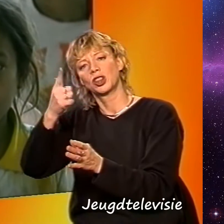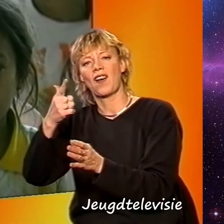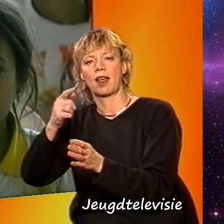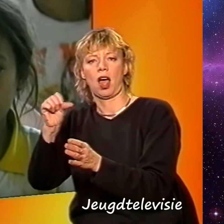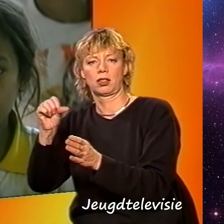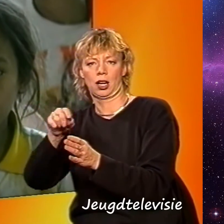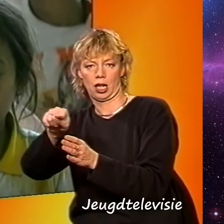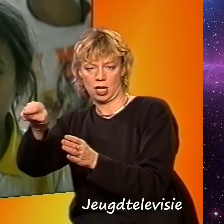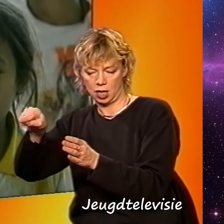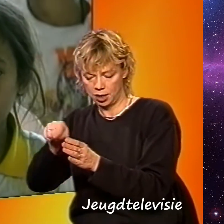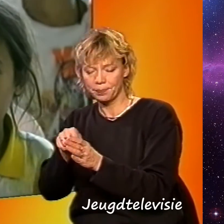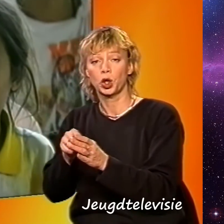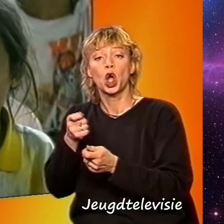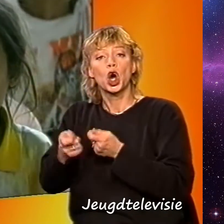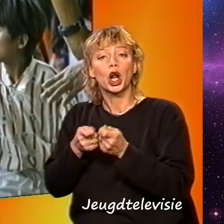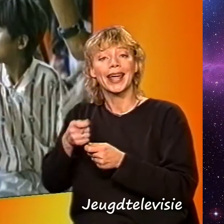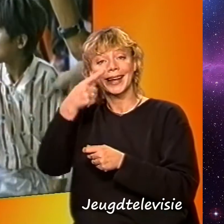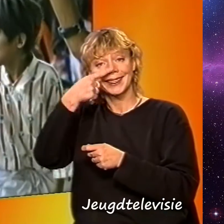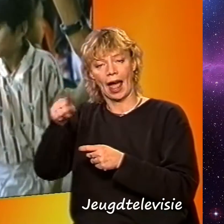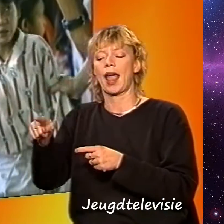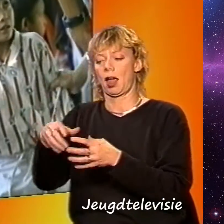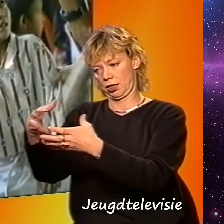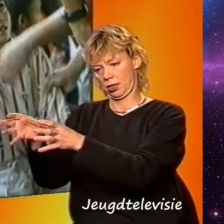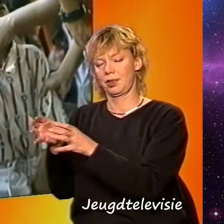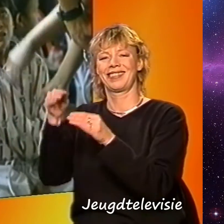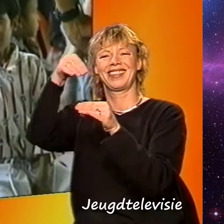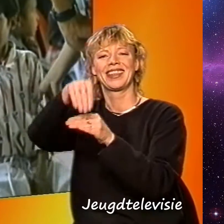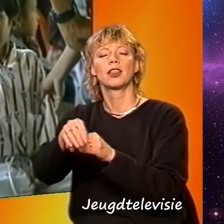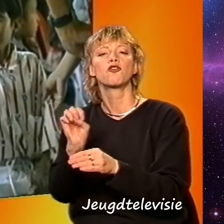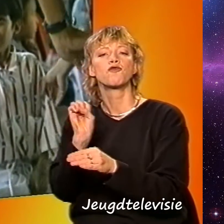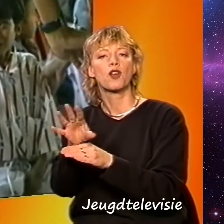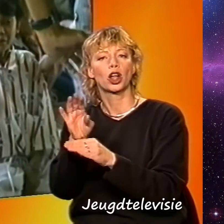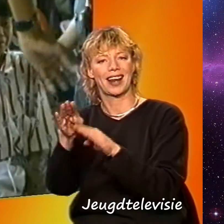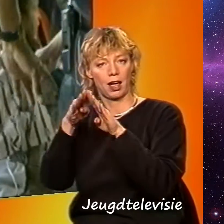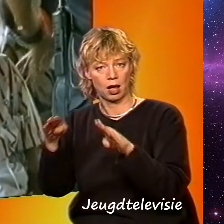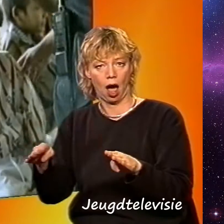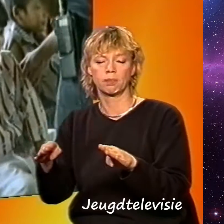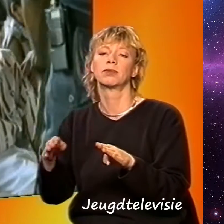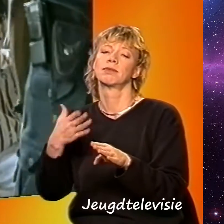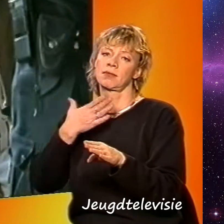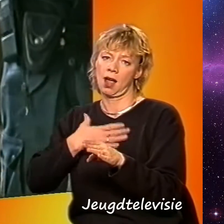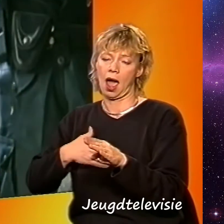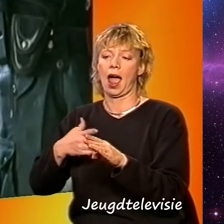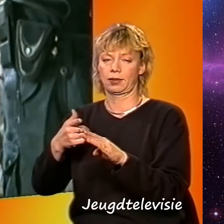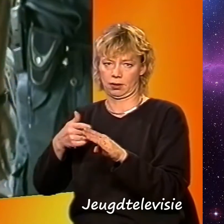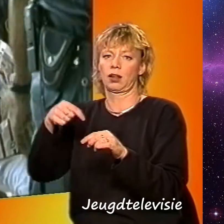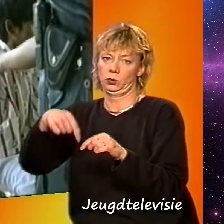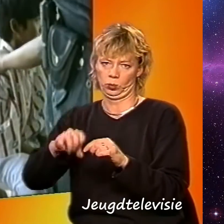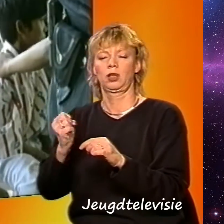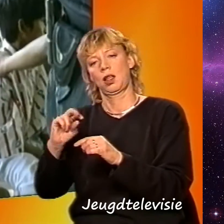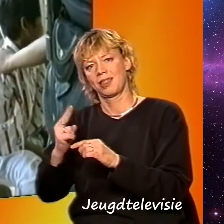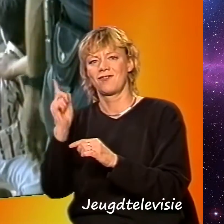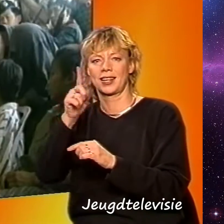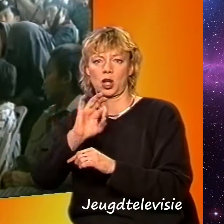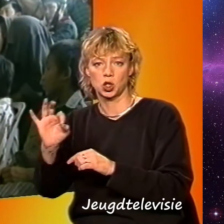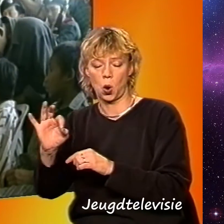van Thailand gaat de jongens opvangen in een vluchtelingenkamp. Waar ze voor het eerst in jaren weer naar school kunnen. En er wordt gezocht naar hun ouders die ook in zo'n